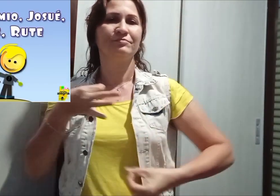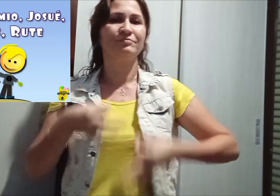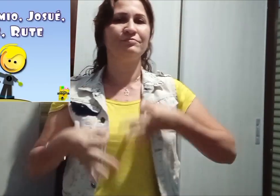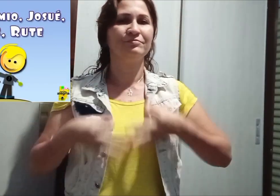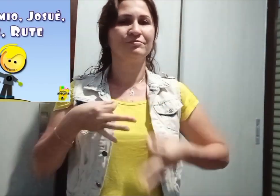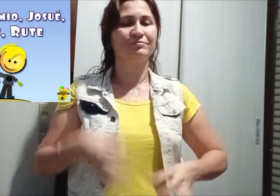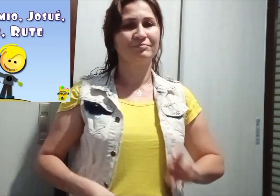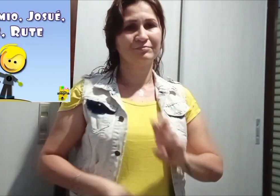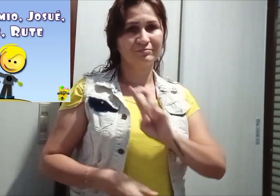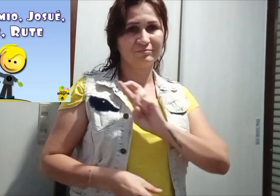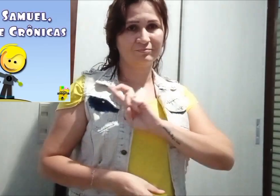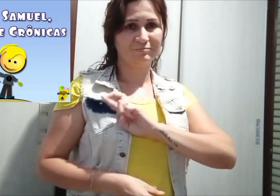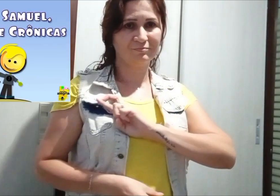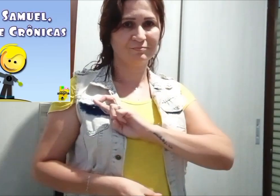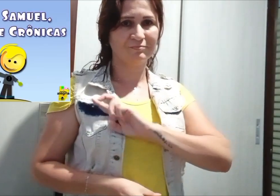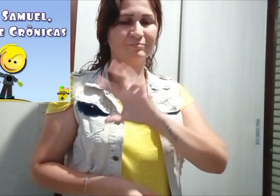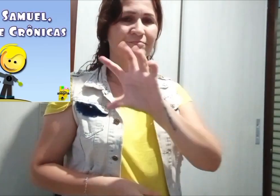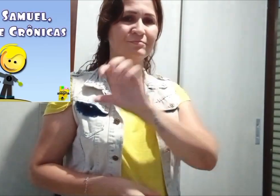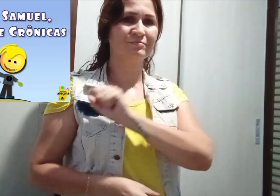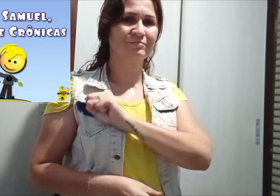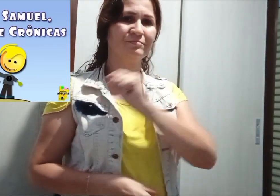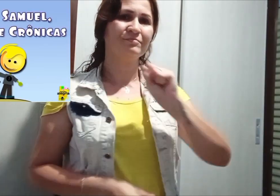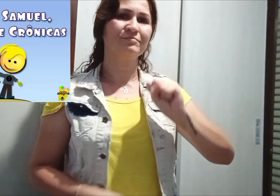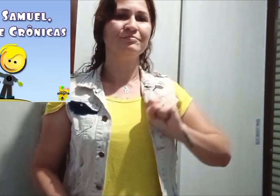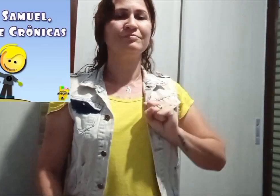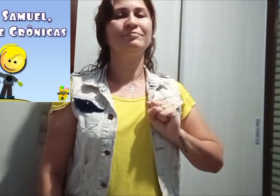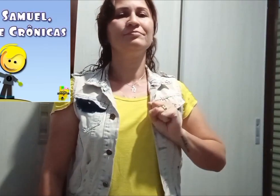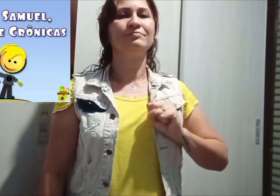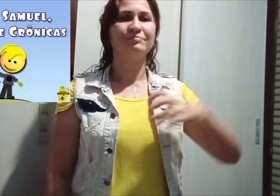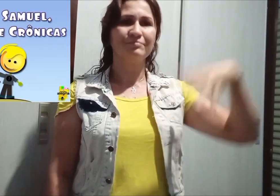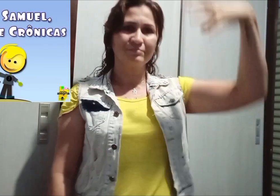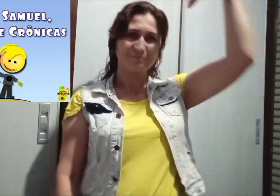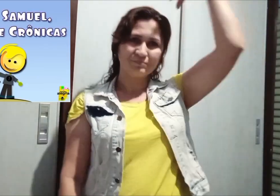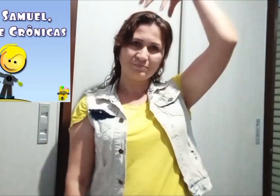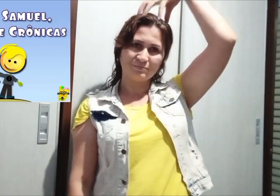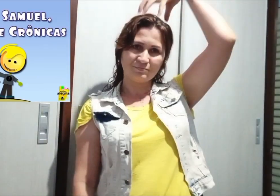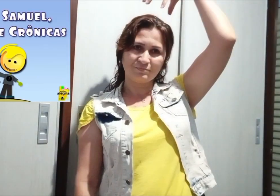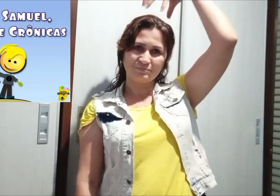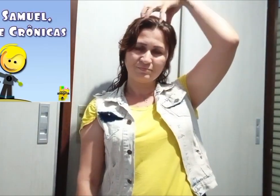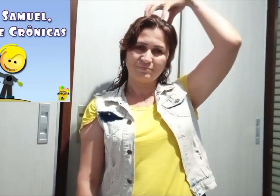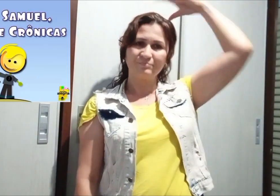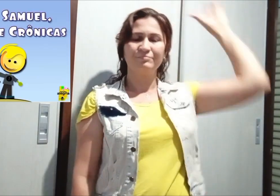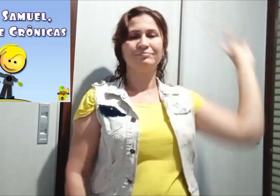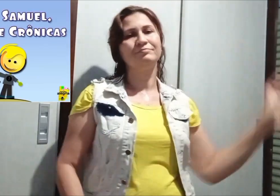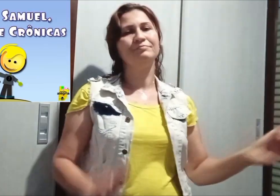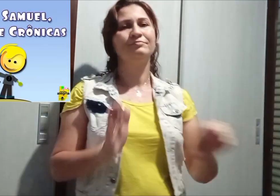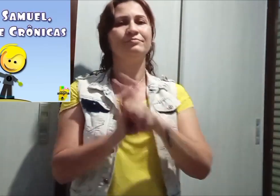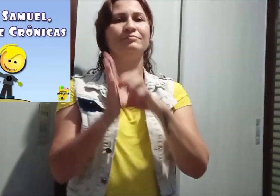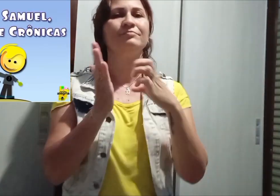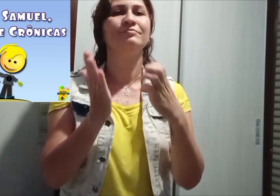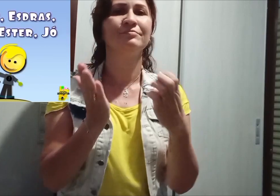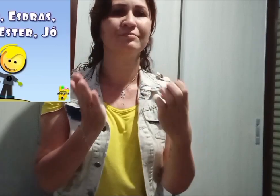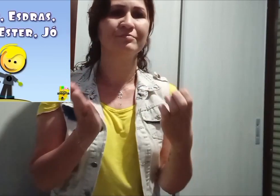Jesus, Fute, Samuel, Samuel, Reis, Reis e Crônicas,